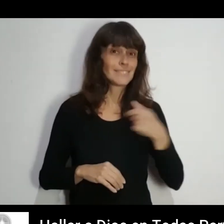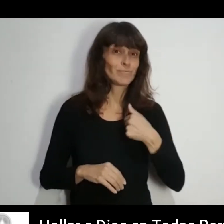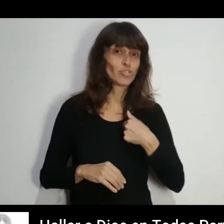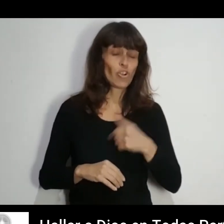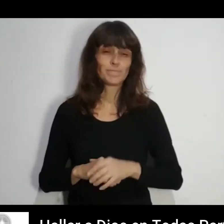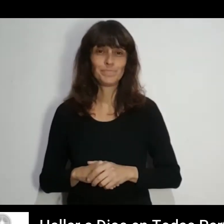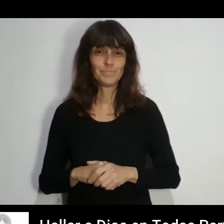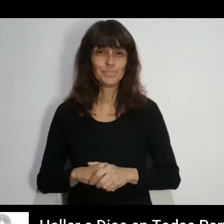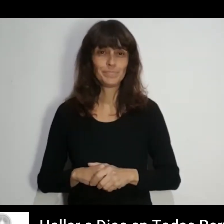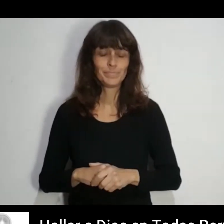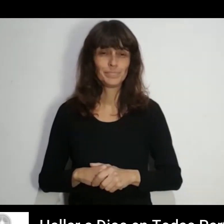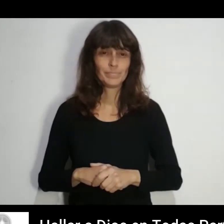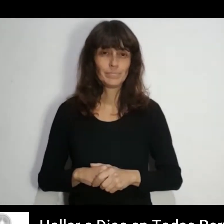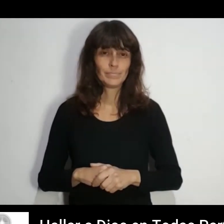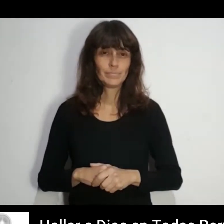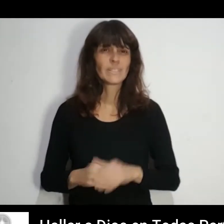Ese soy yo